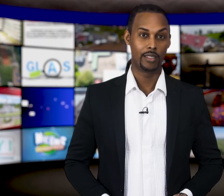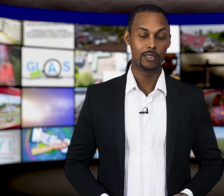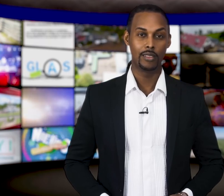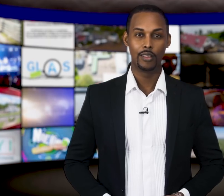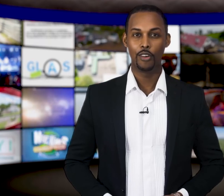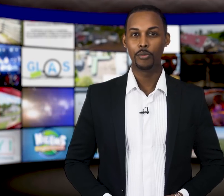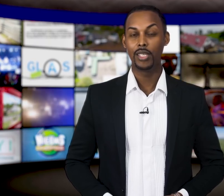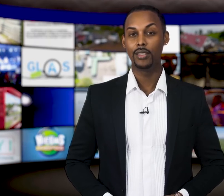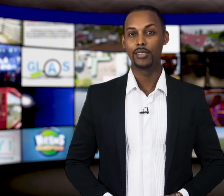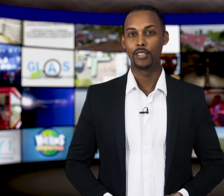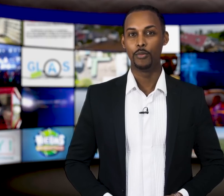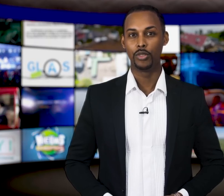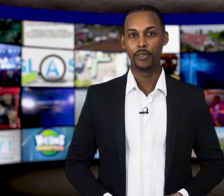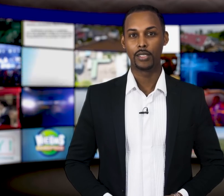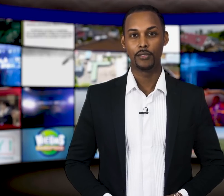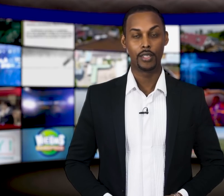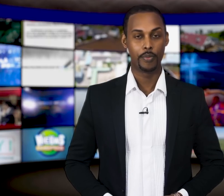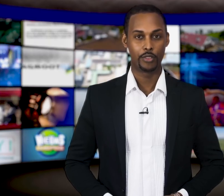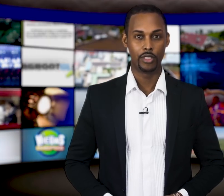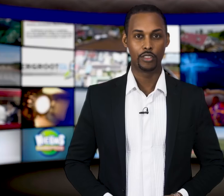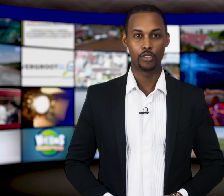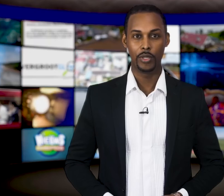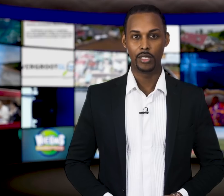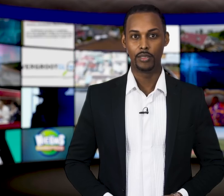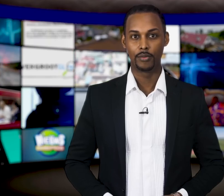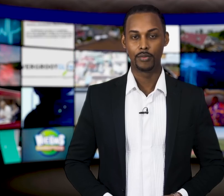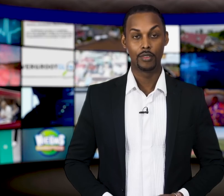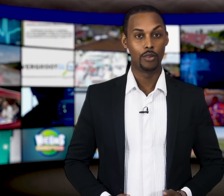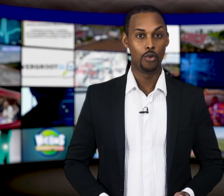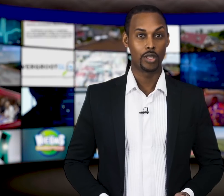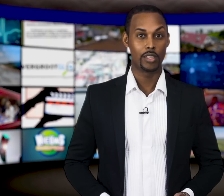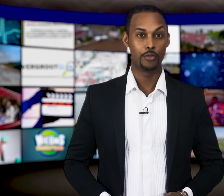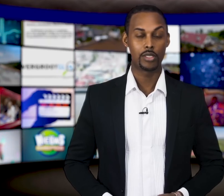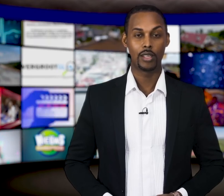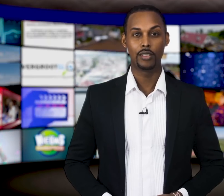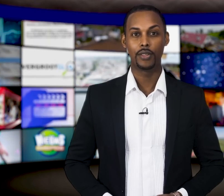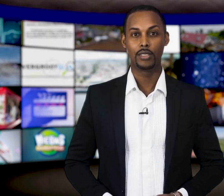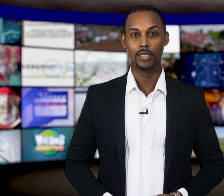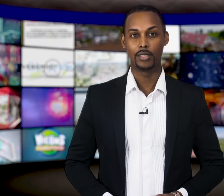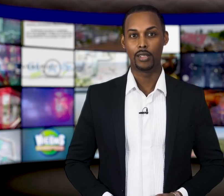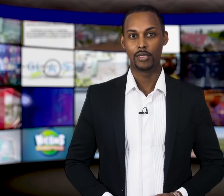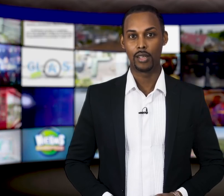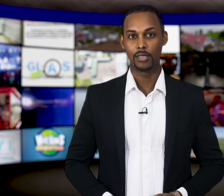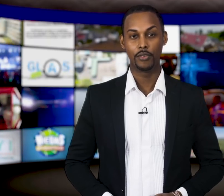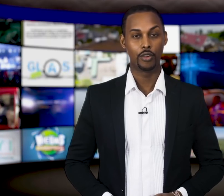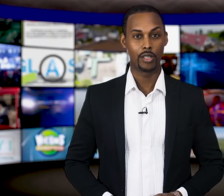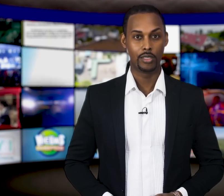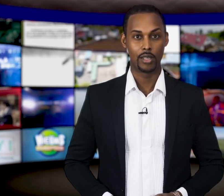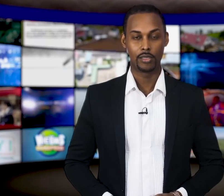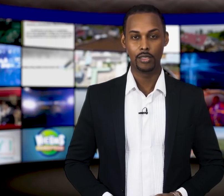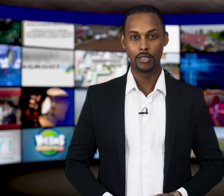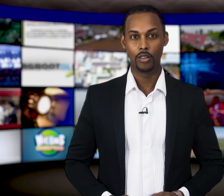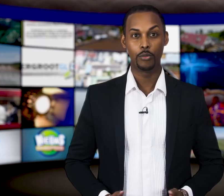faciliteiten om de intrinsieke motivatie van het personeel te stimuleren. Ook is hij voorstander van de decentralisatie van